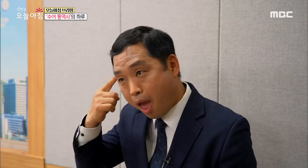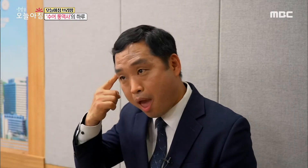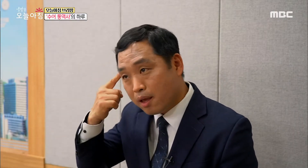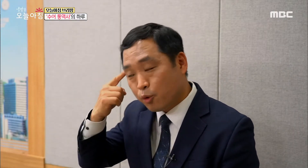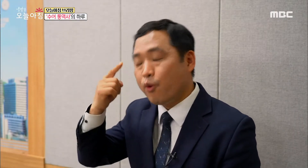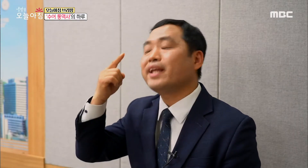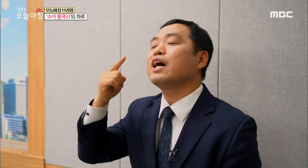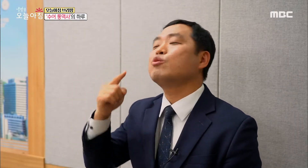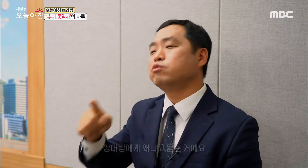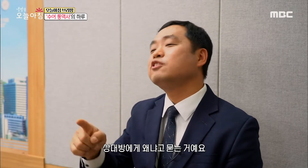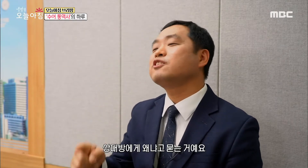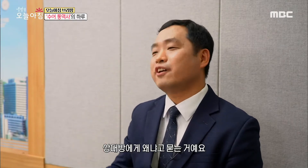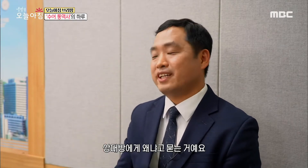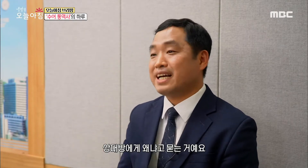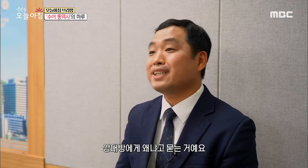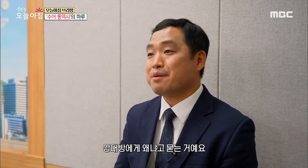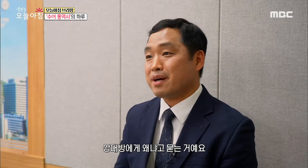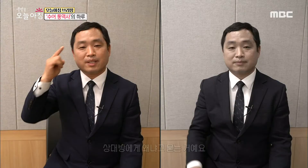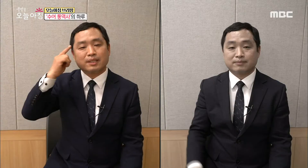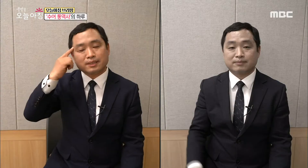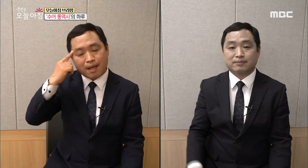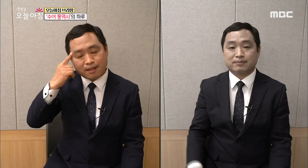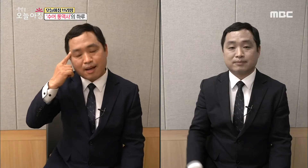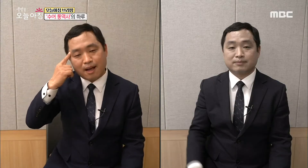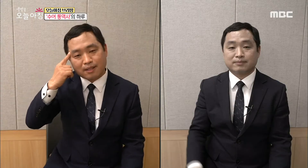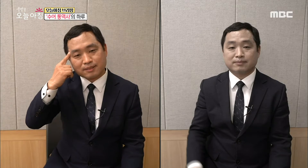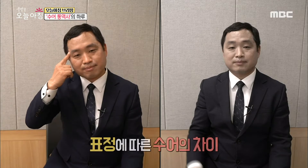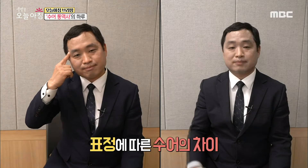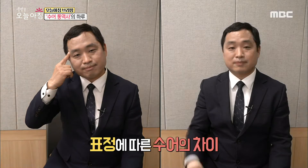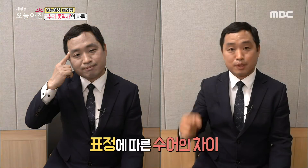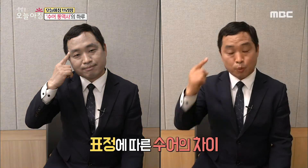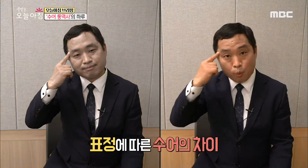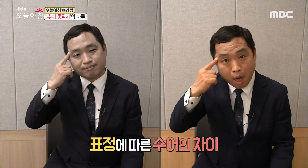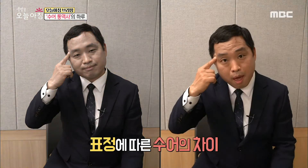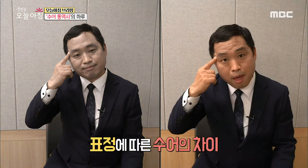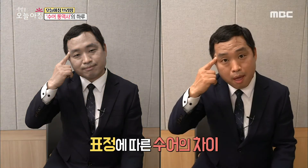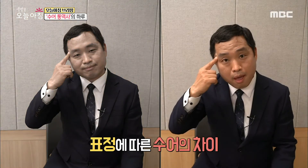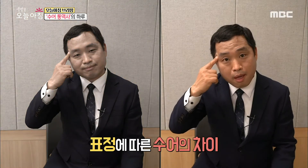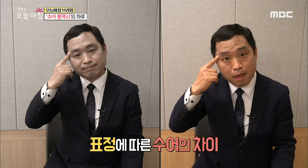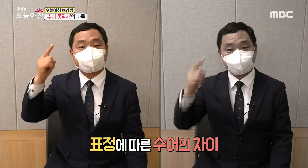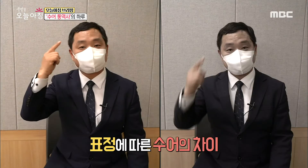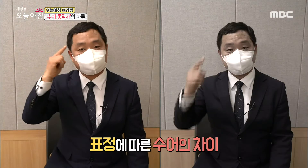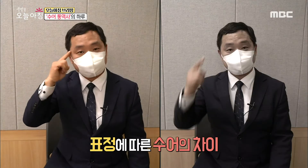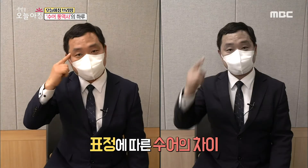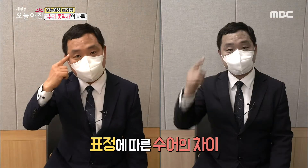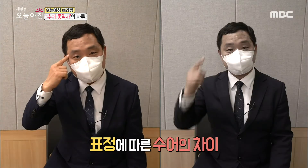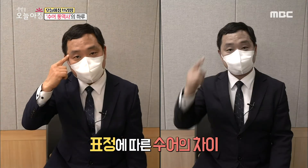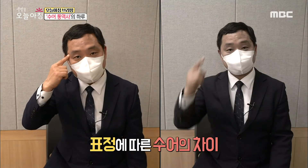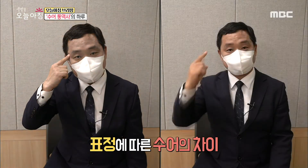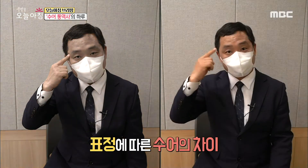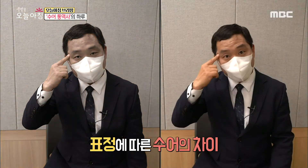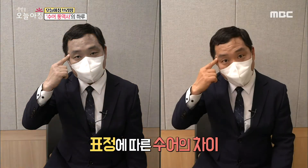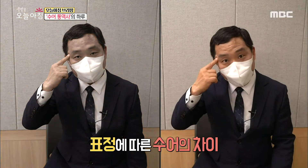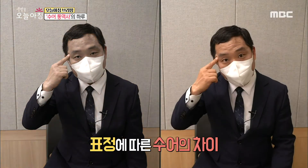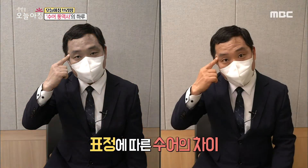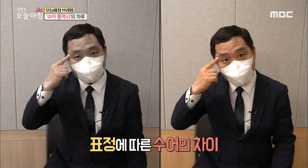왜냐고 묻는 거예요 상대방이 생각 얼굴 표정에 있다는 차이가 느껴지시죠? 이렇게 하면